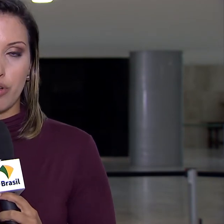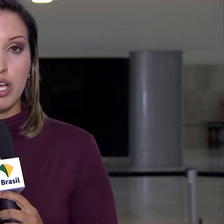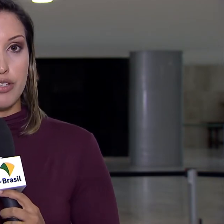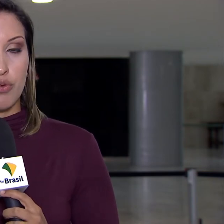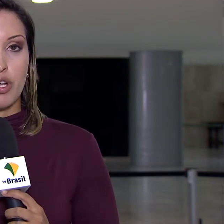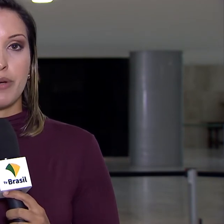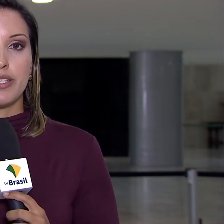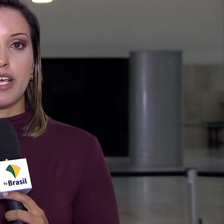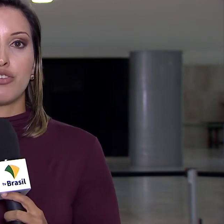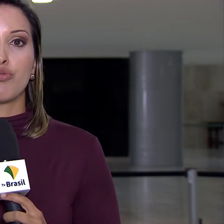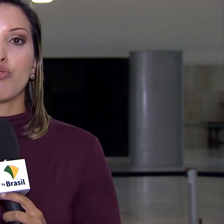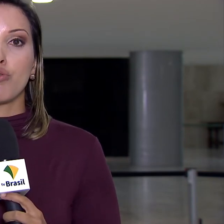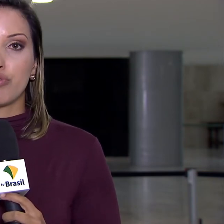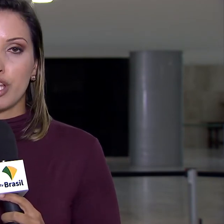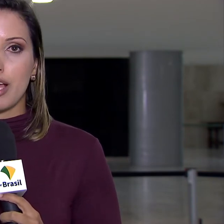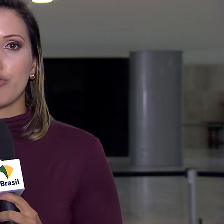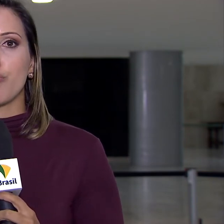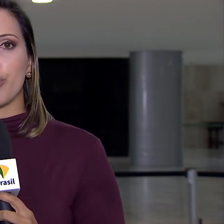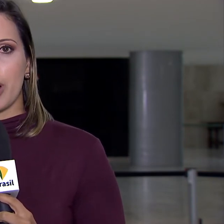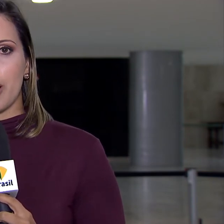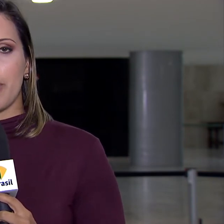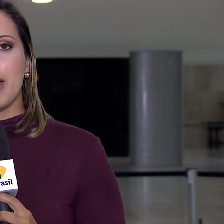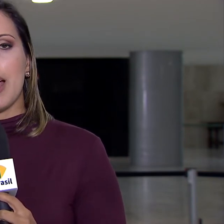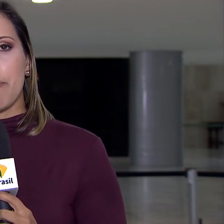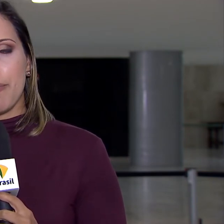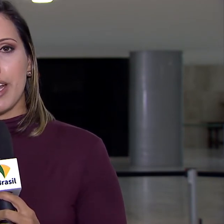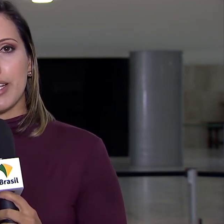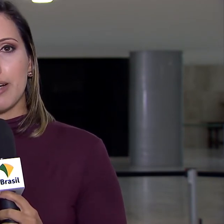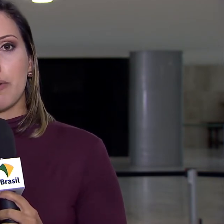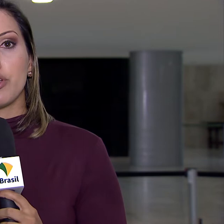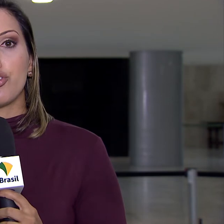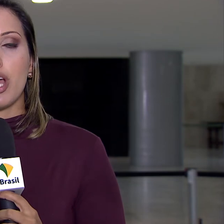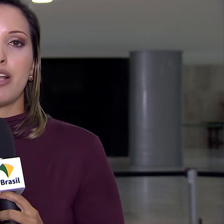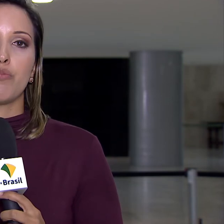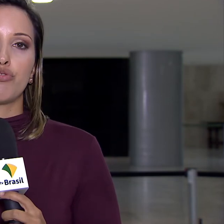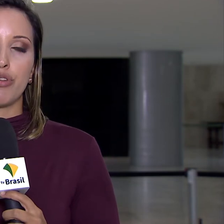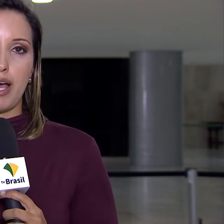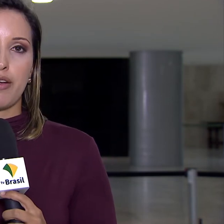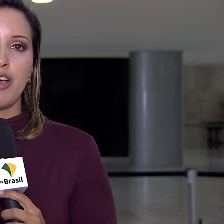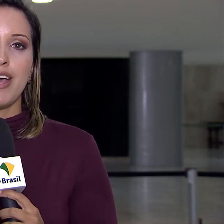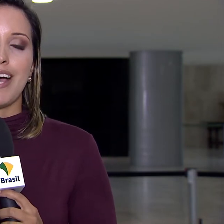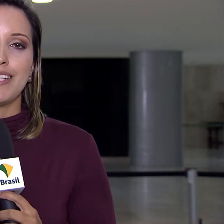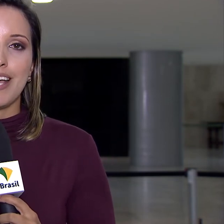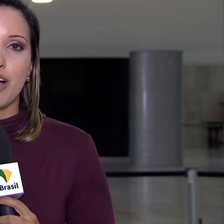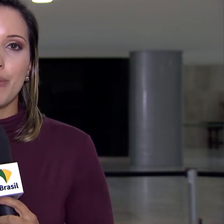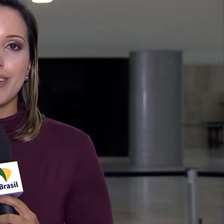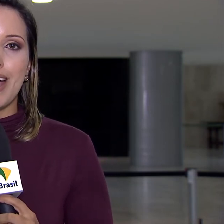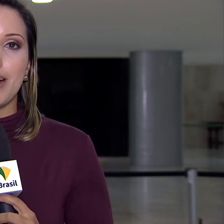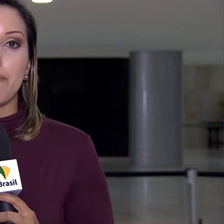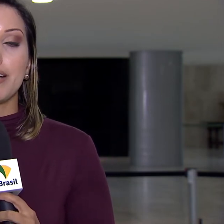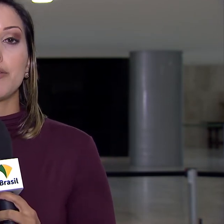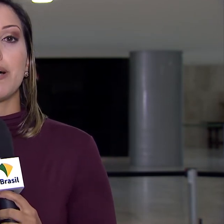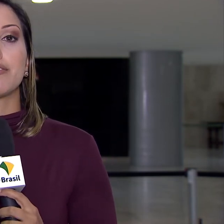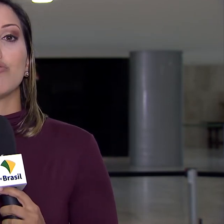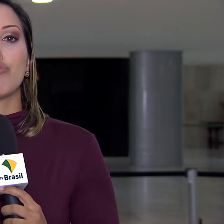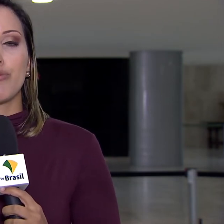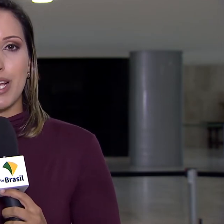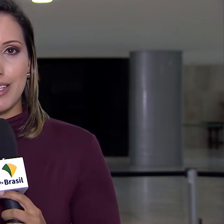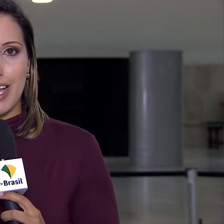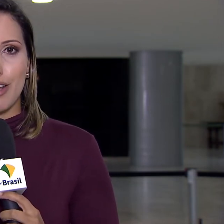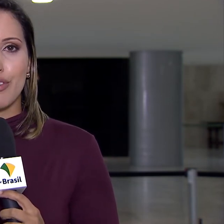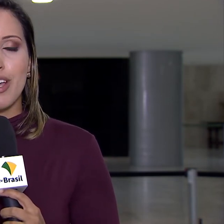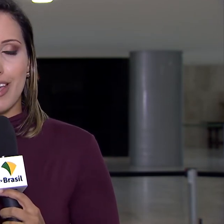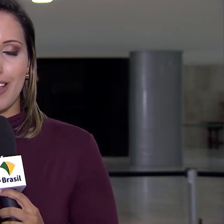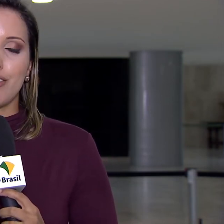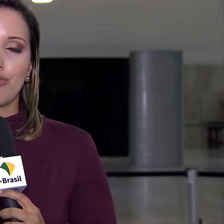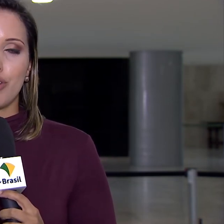deste ano. Segundo a presidente do Conselho do Programa, a primeira-dama Michele Bolsonaro, a ideia é aumentar a participação dos